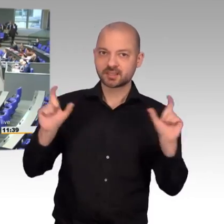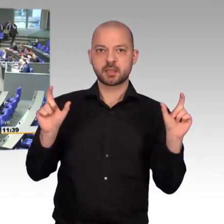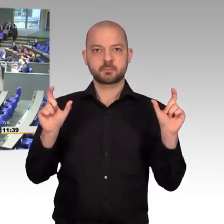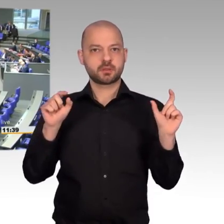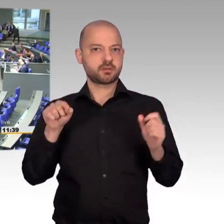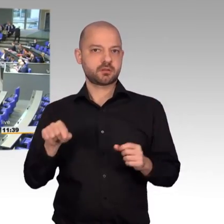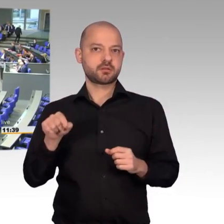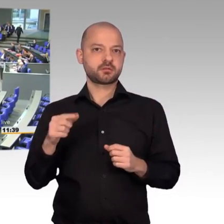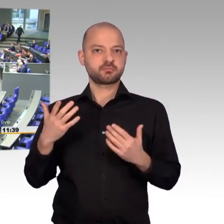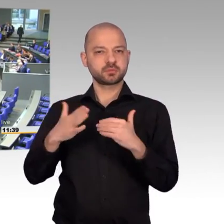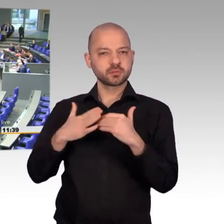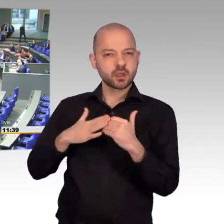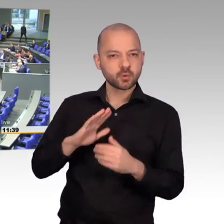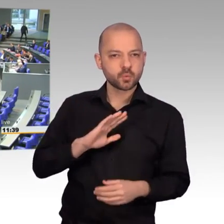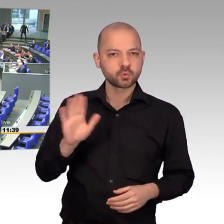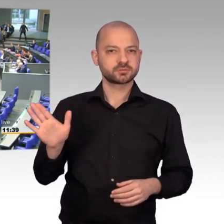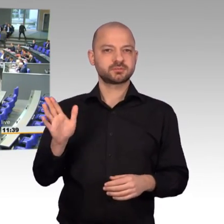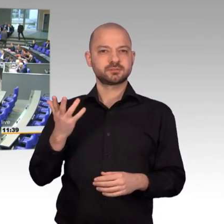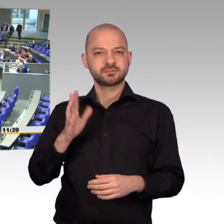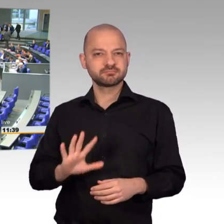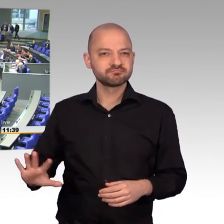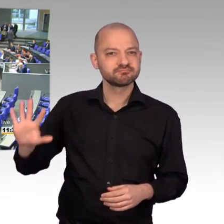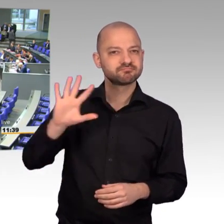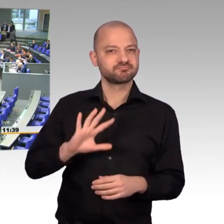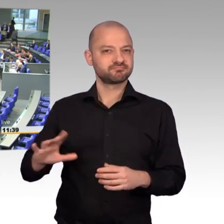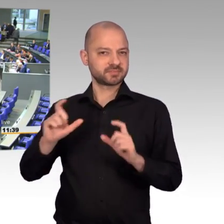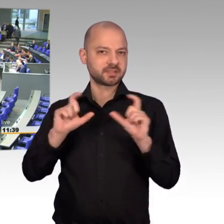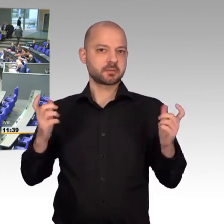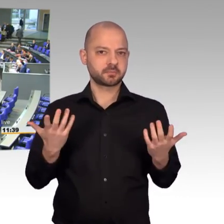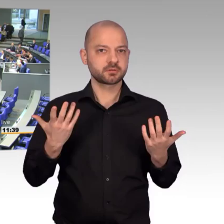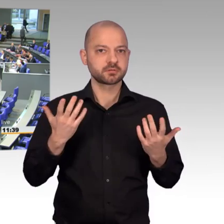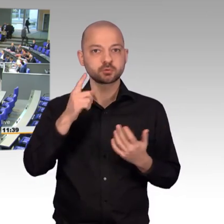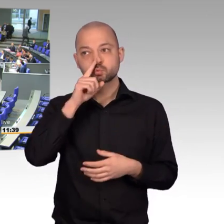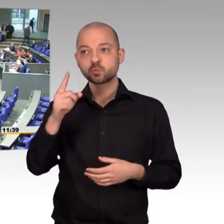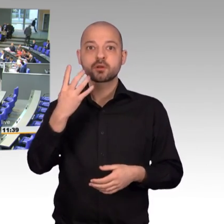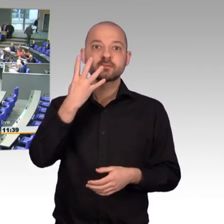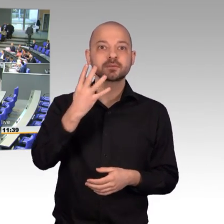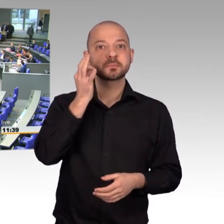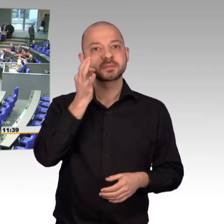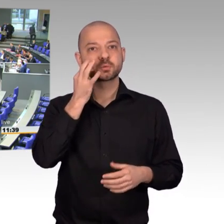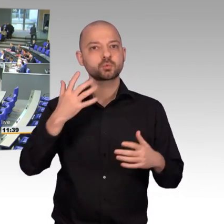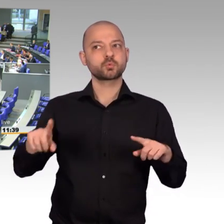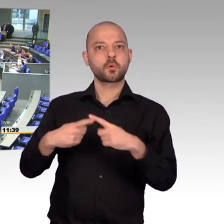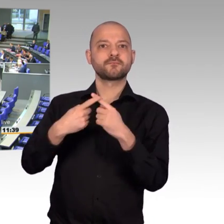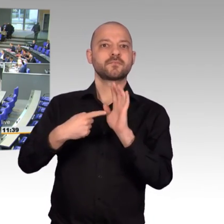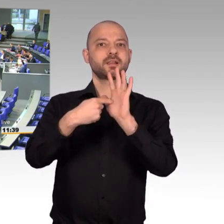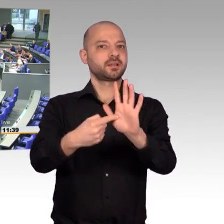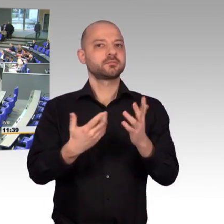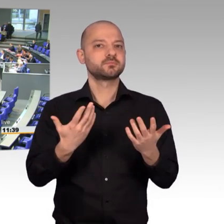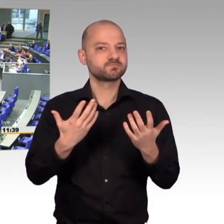Ministerpräsidenten aktuellen Entwicklungen im Nahen und Mittleren Osten beschäftigt. In nur vier Minuten die zahlreichen Konflikte dieser Region darzustellen, ist allerdings